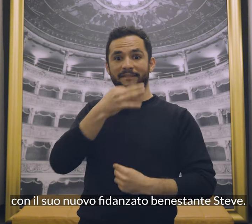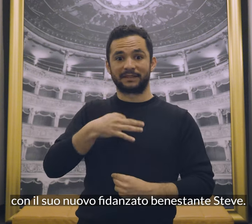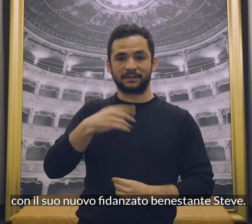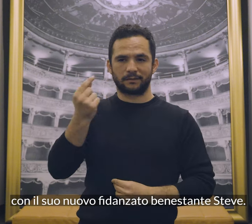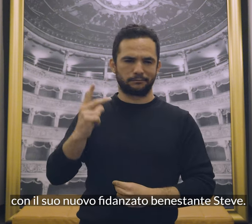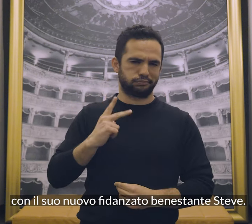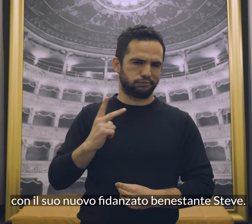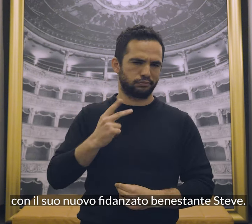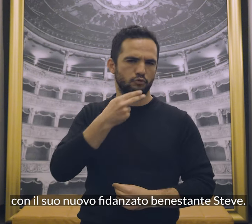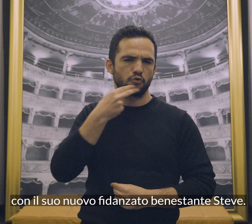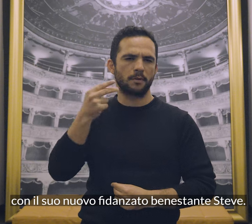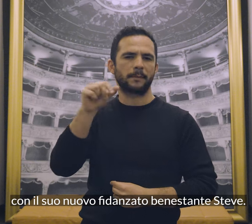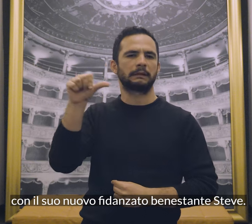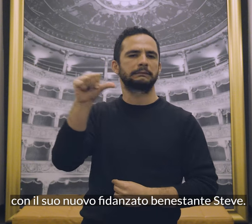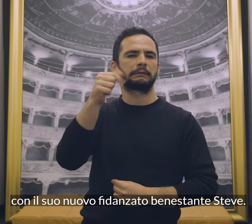fidanzato benestante Steve.